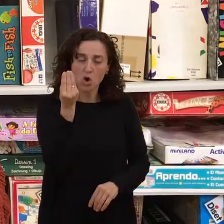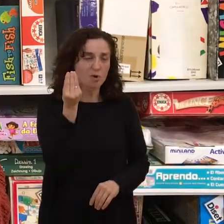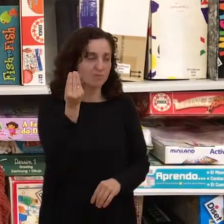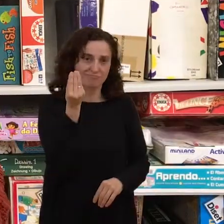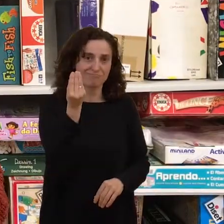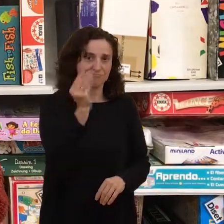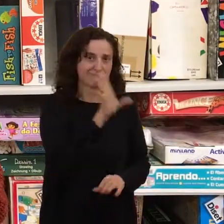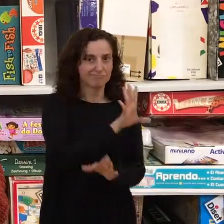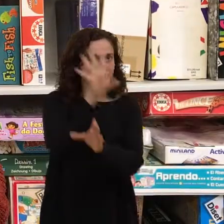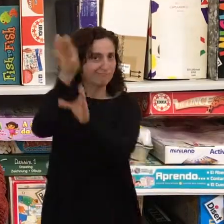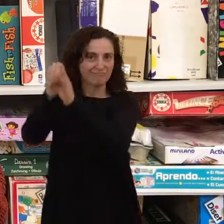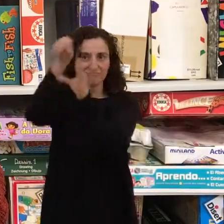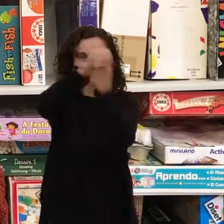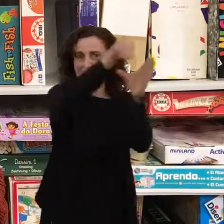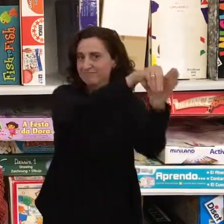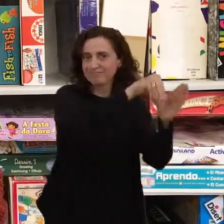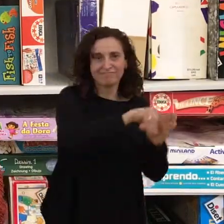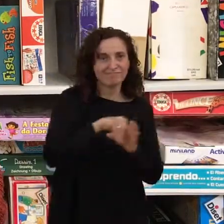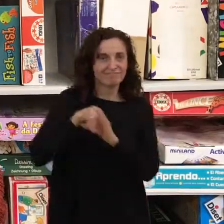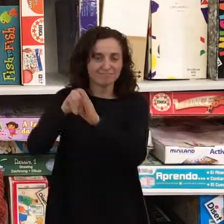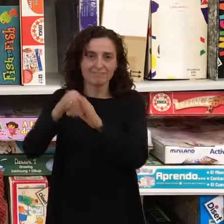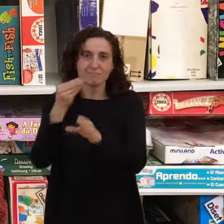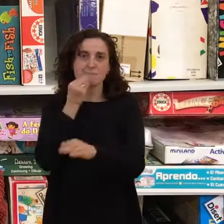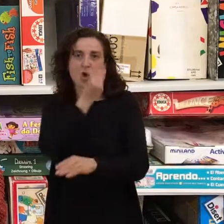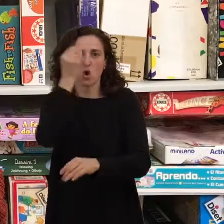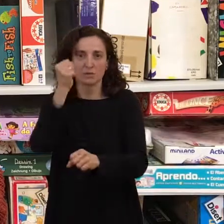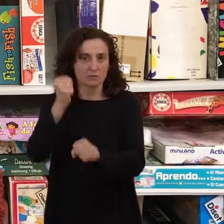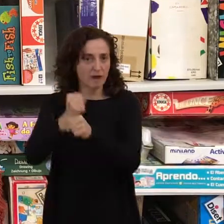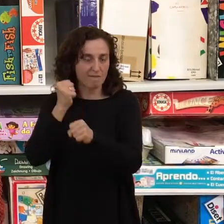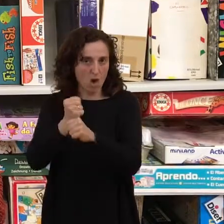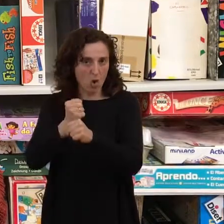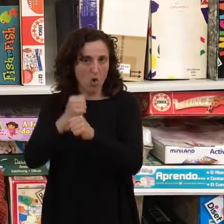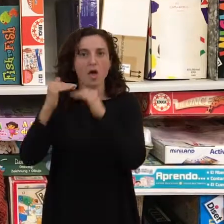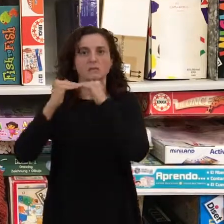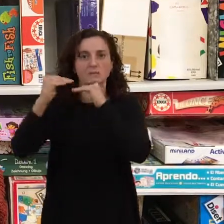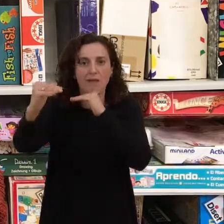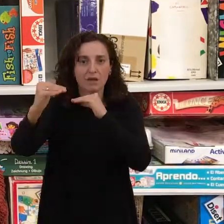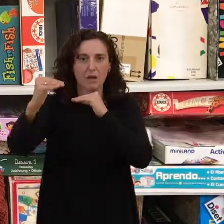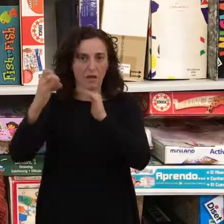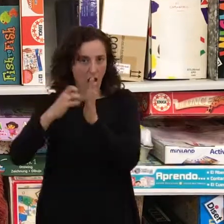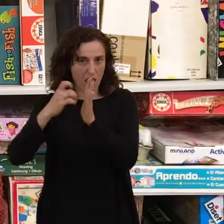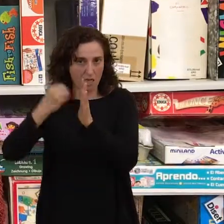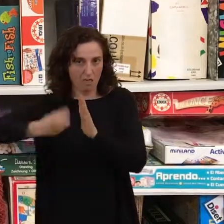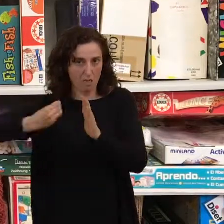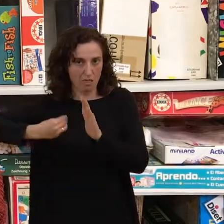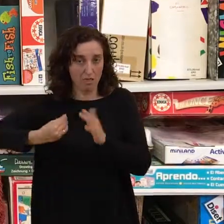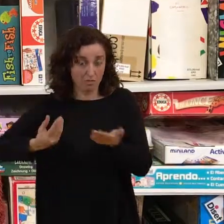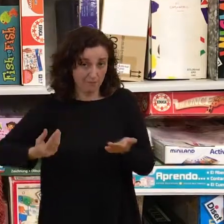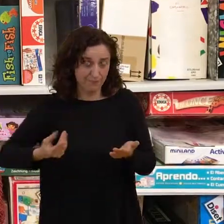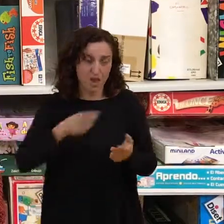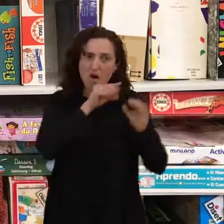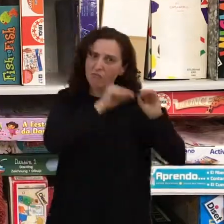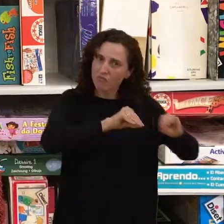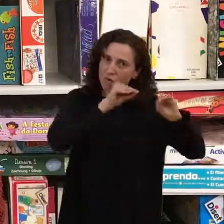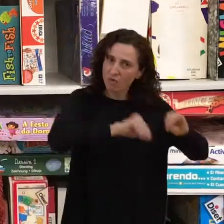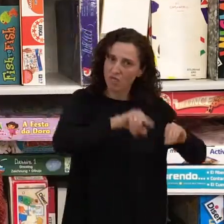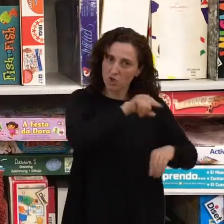acceder más fácilmente a puestos de trabajo estables y de calidad. La formación sería una situación